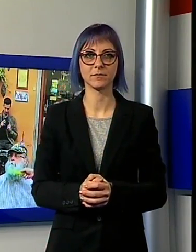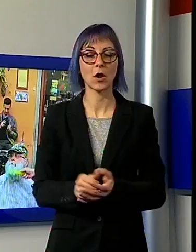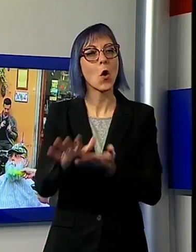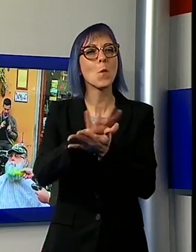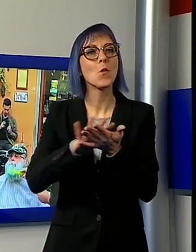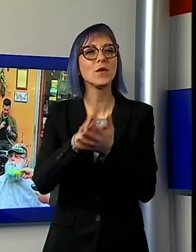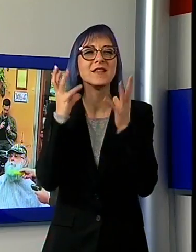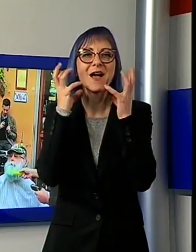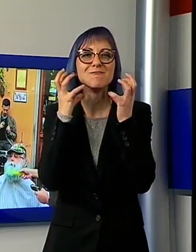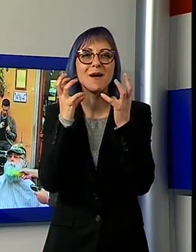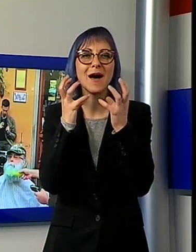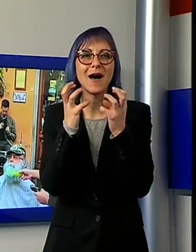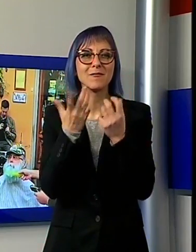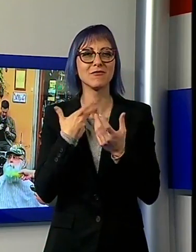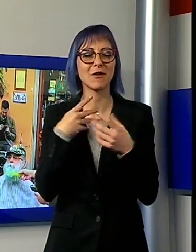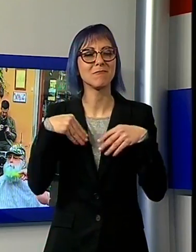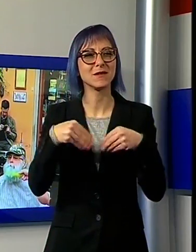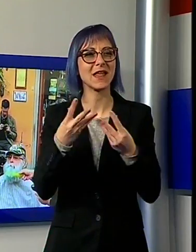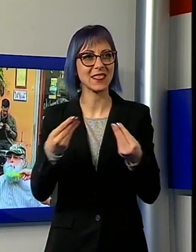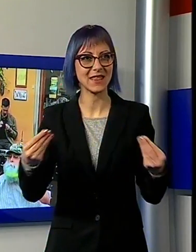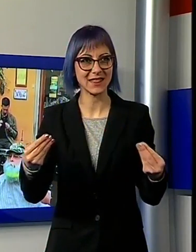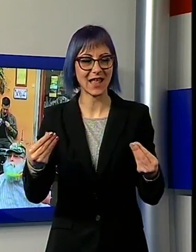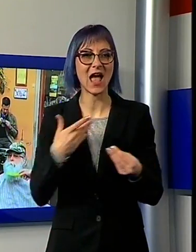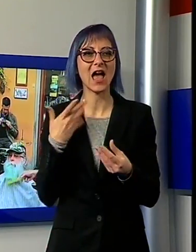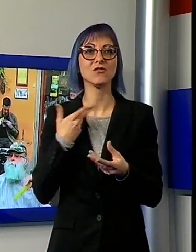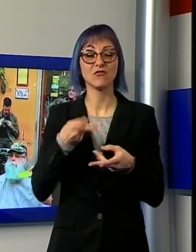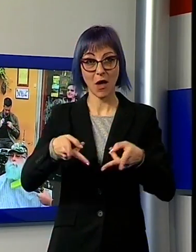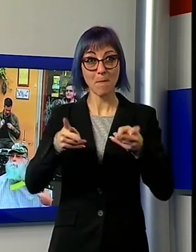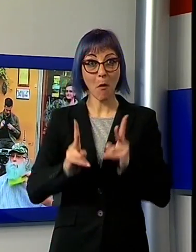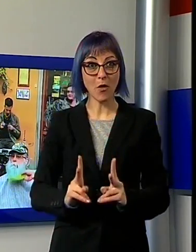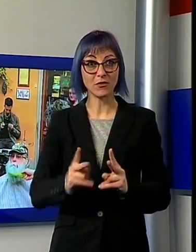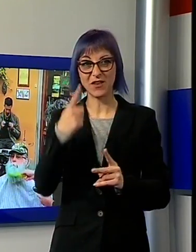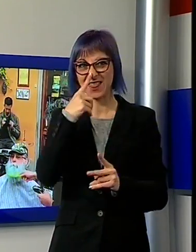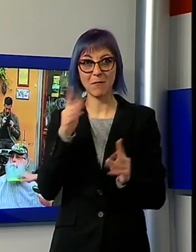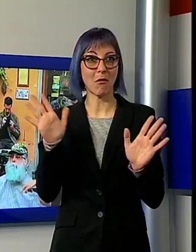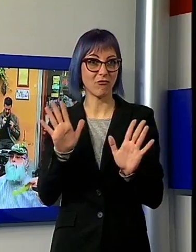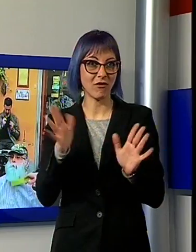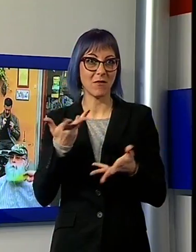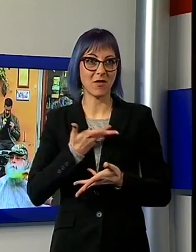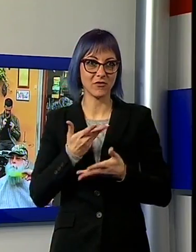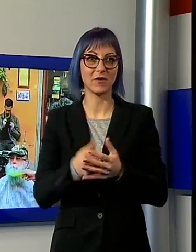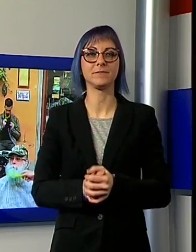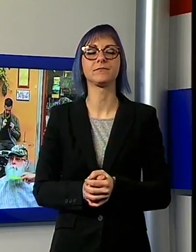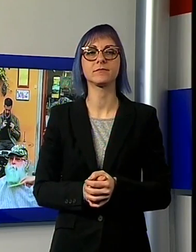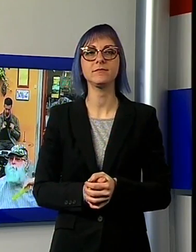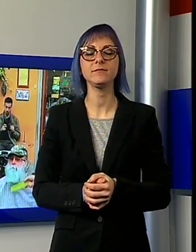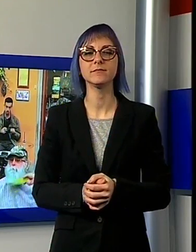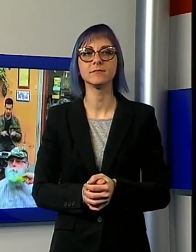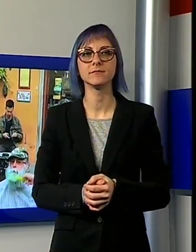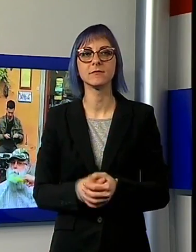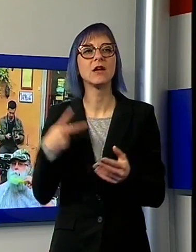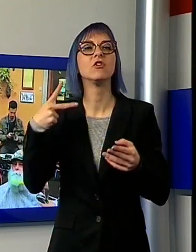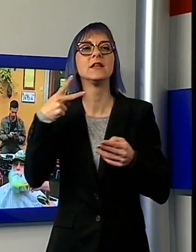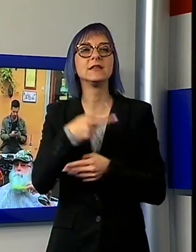diversi signori barbuti accolti su attrettante portroncine cinematografiche. Ad eseguirla, preceduti dal taglio inaugurale,